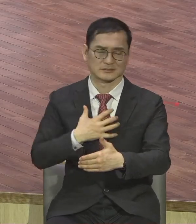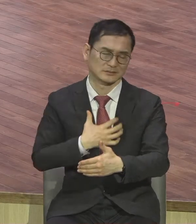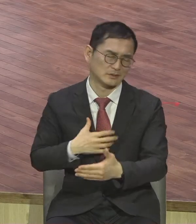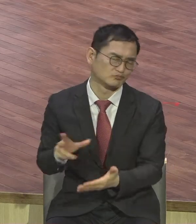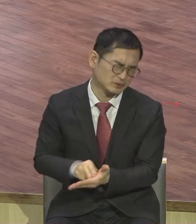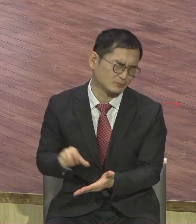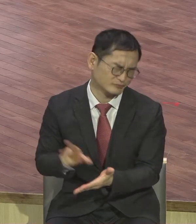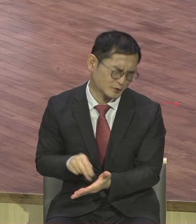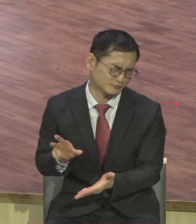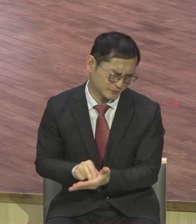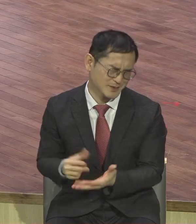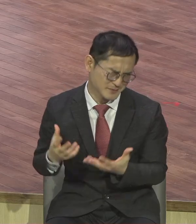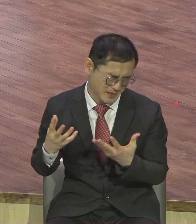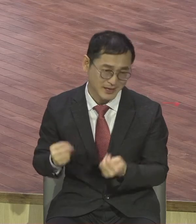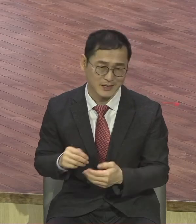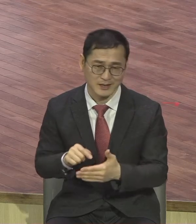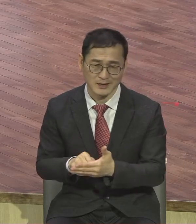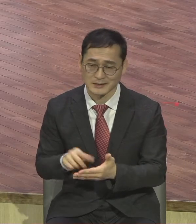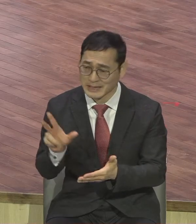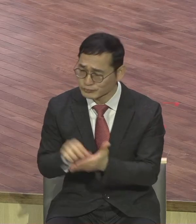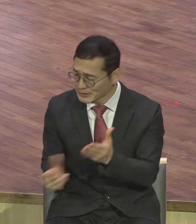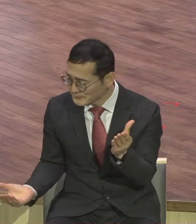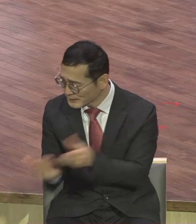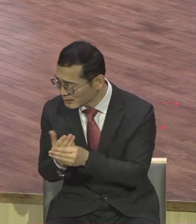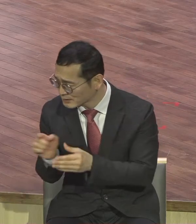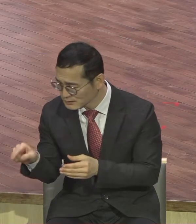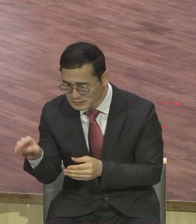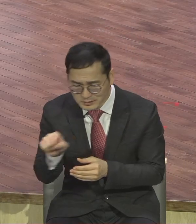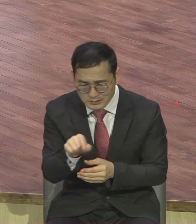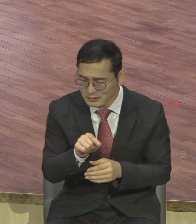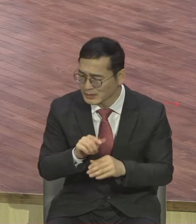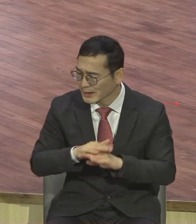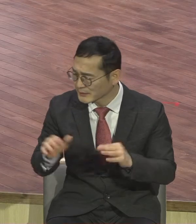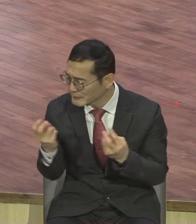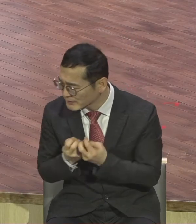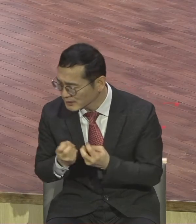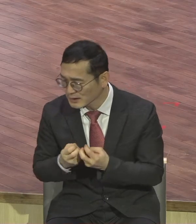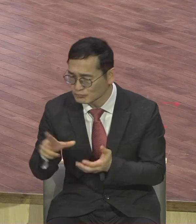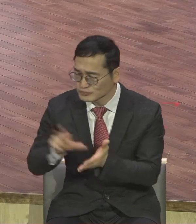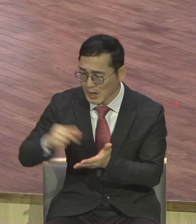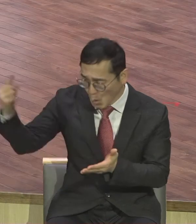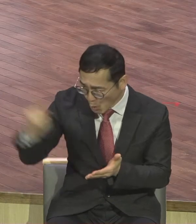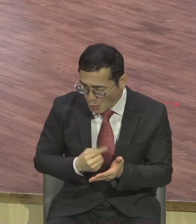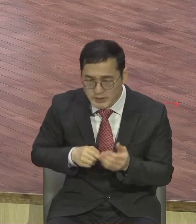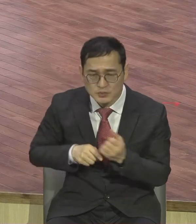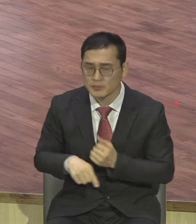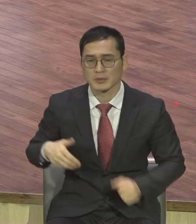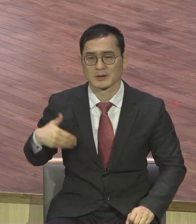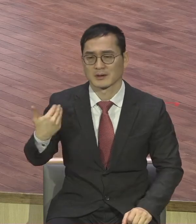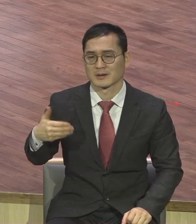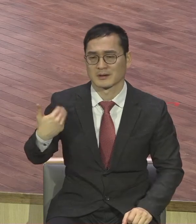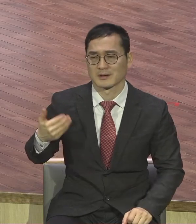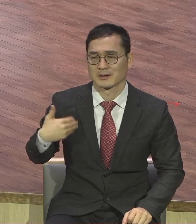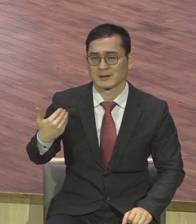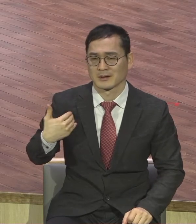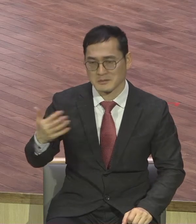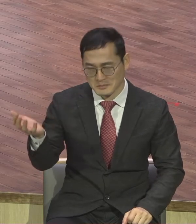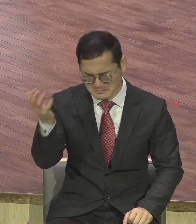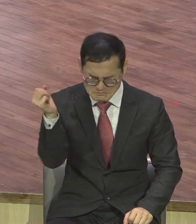어디서 오는지 조차도 모르고 있어요 왜 이런 문제가 있는지 나는 왜 이런 얼음을 당하는지 그 자체도